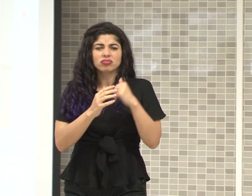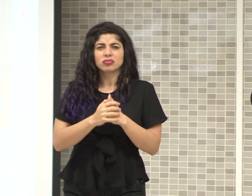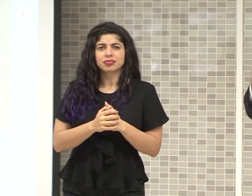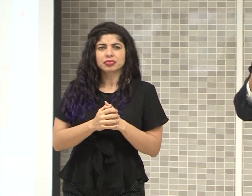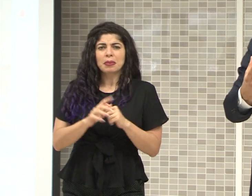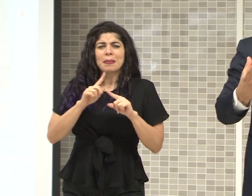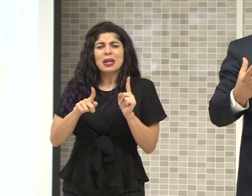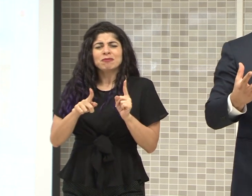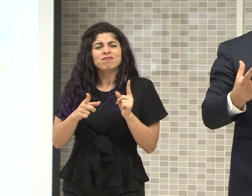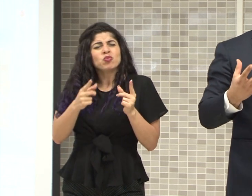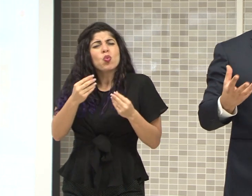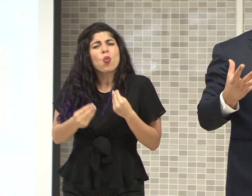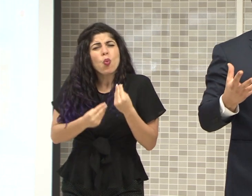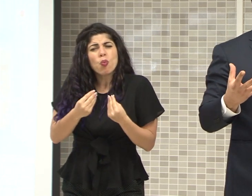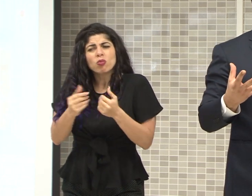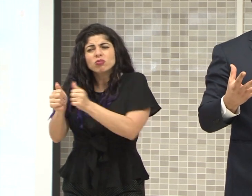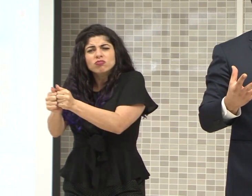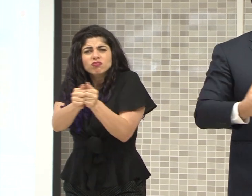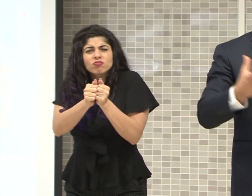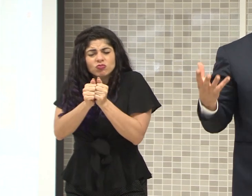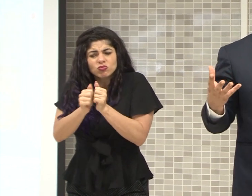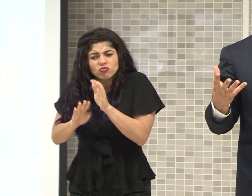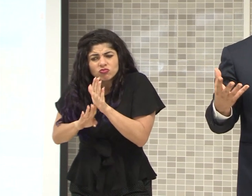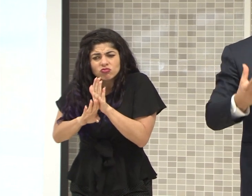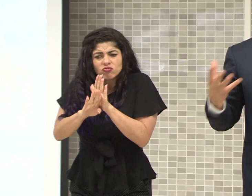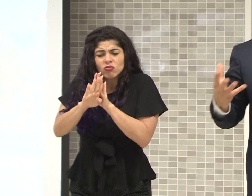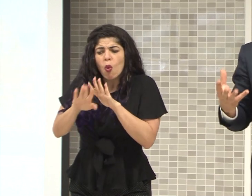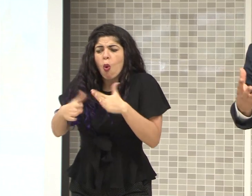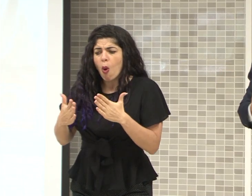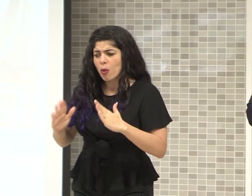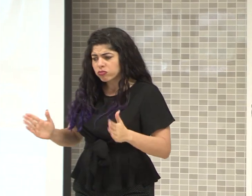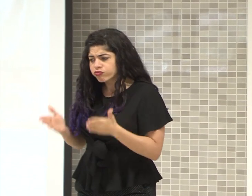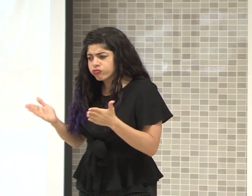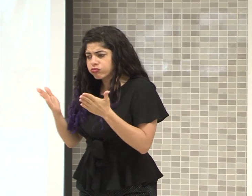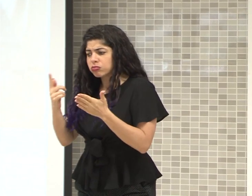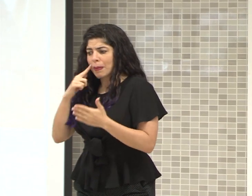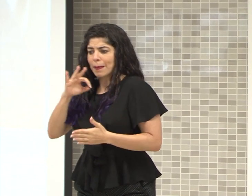Pero cómo hacer para crecer juntas y juntos, prosperidad, para todas y todos.